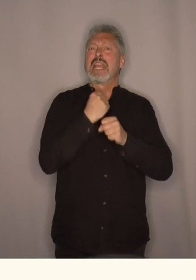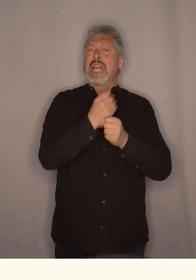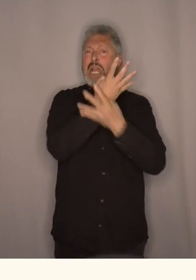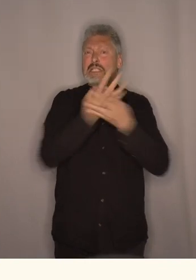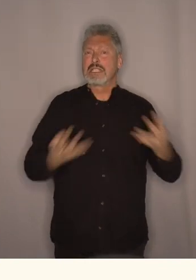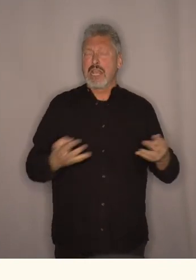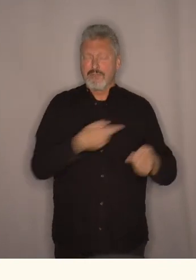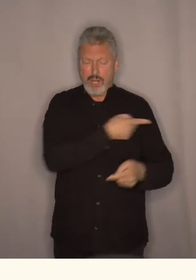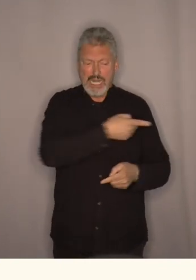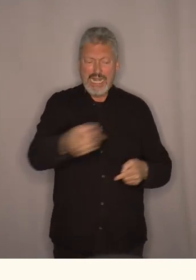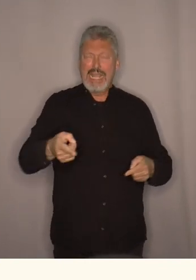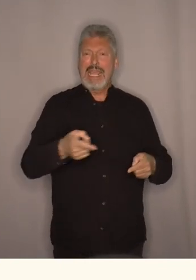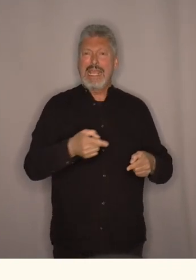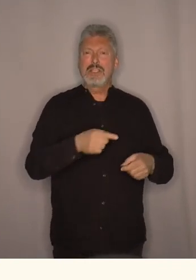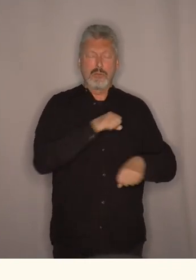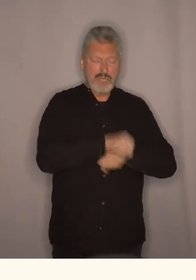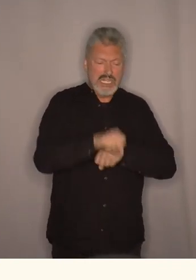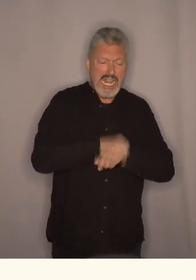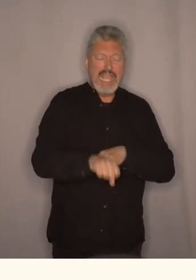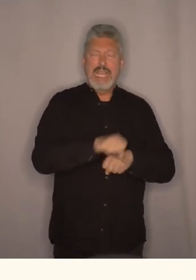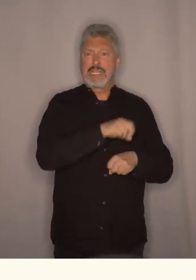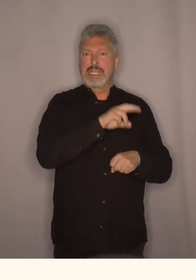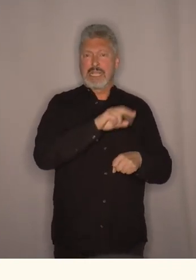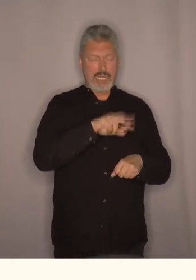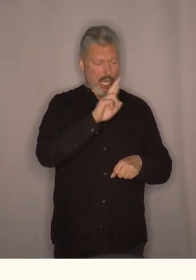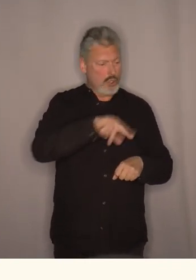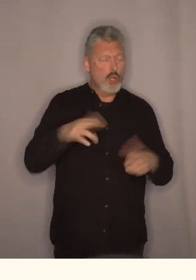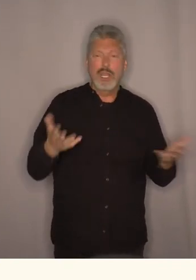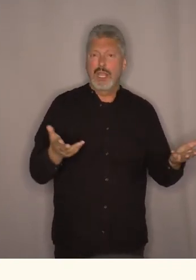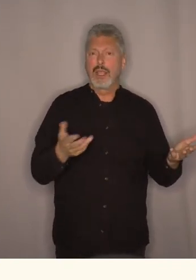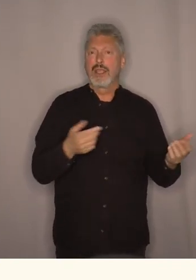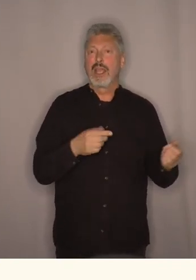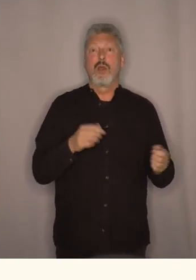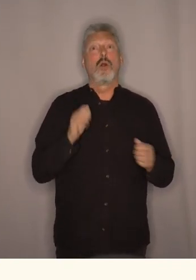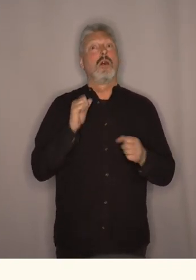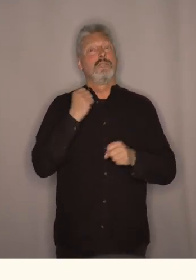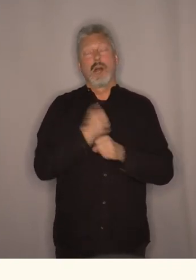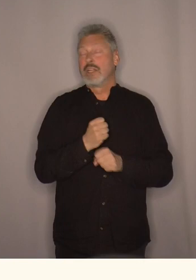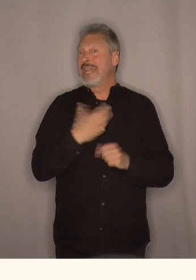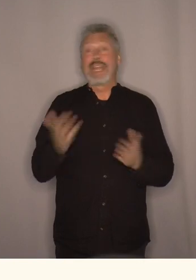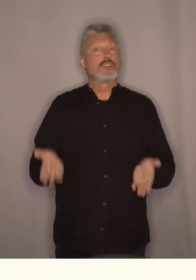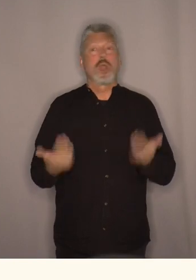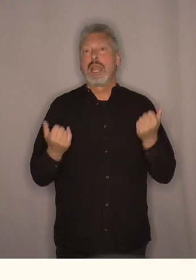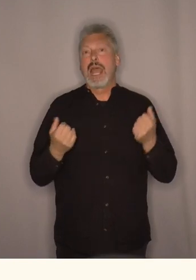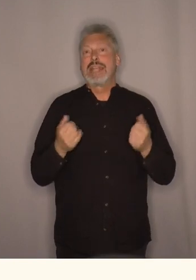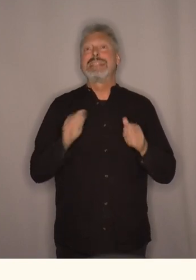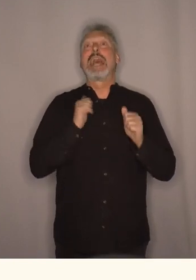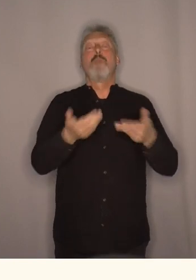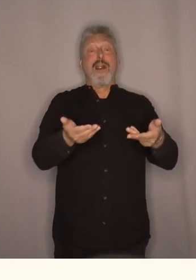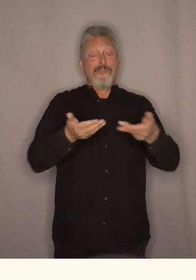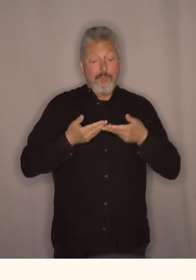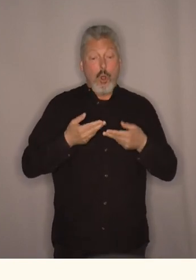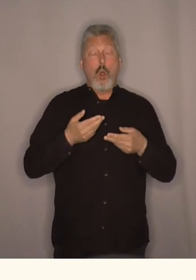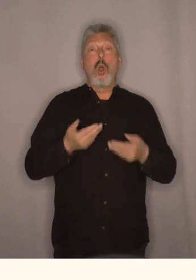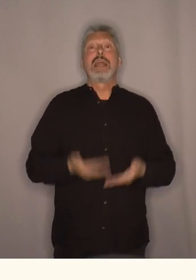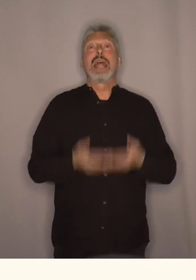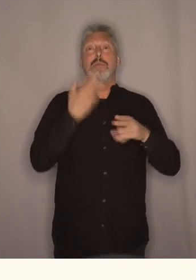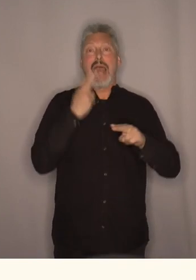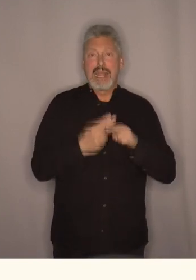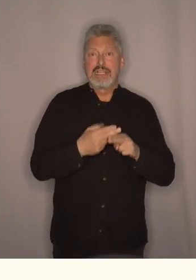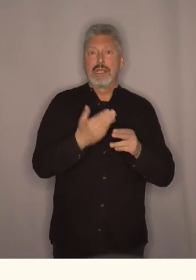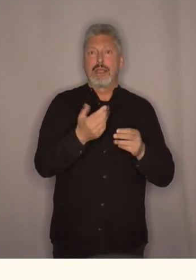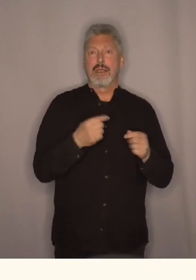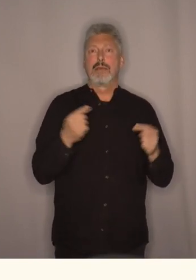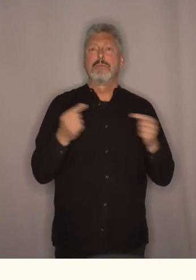i dag. og så er det også sånn det er faktisk ikke helt enkelt selv om du skulle få hjelp å få den hjelpen av staten